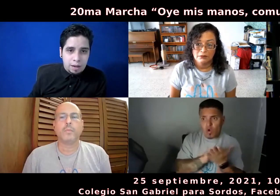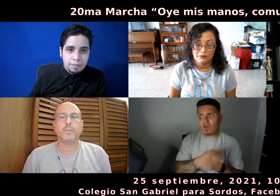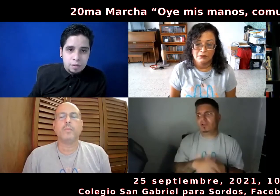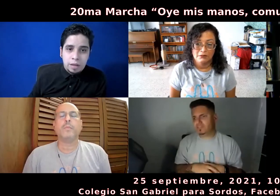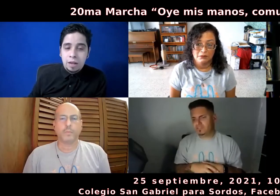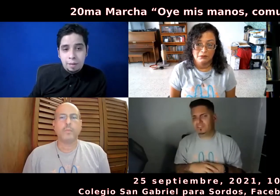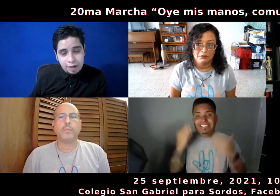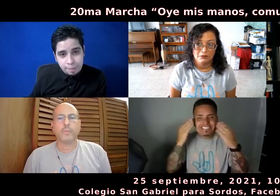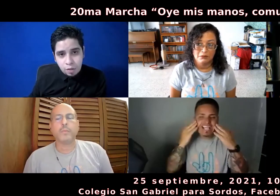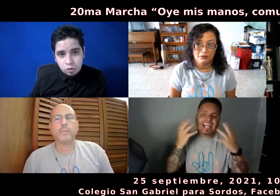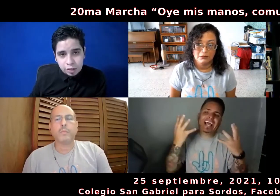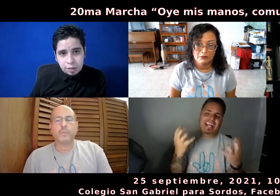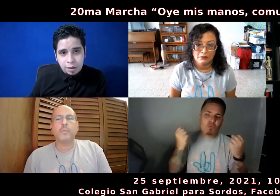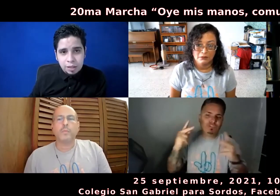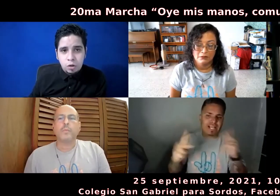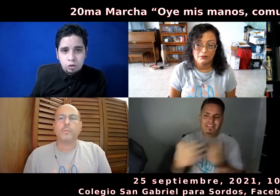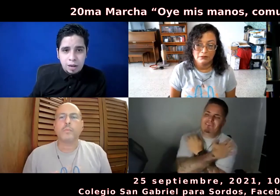¿verdad? Lavarse las manos constantemente, me noto, ¿verdad?